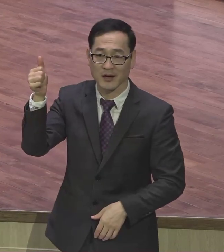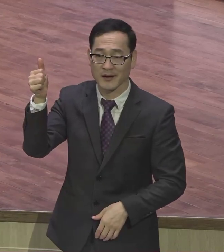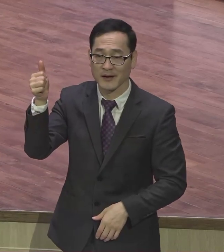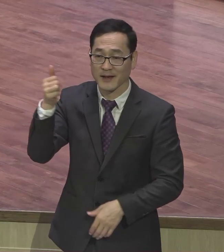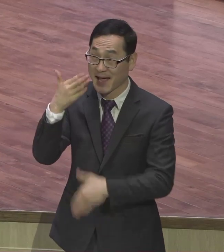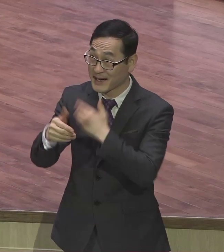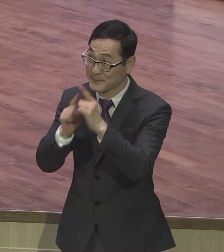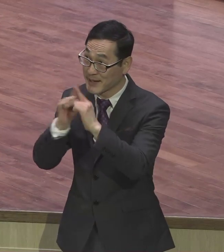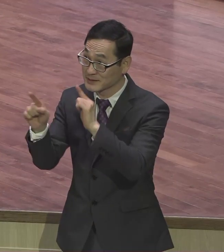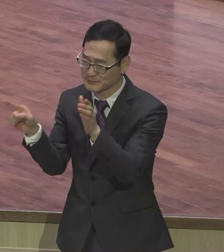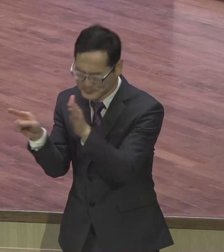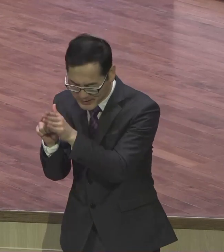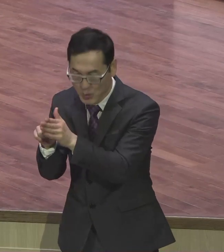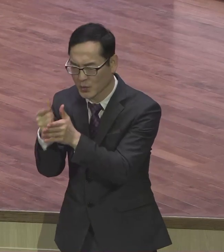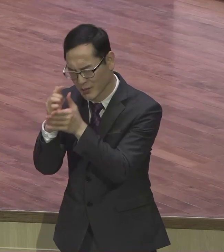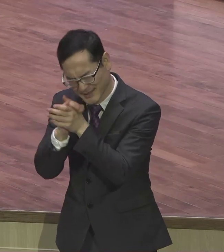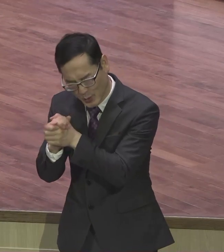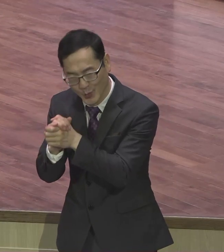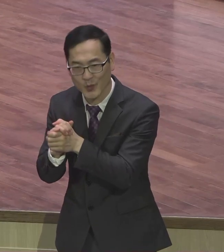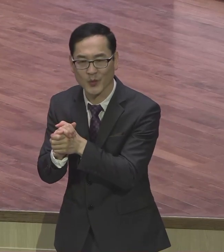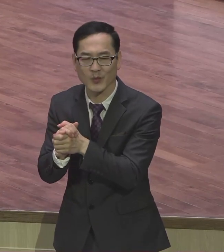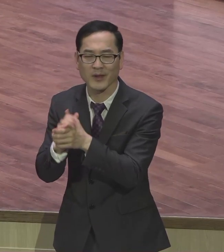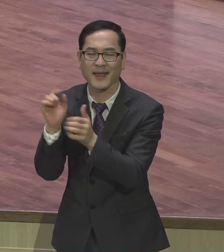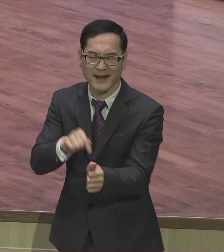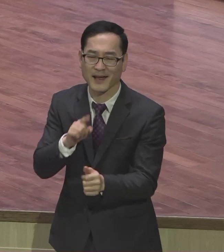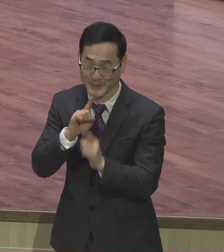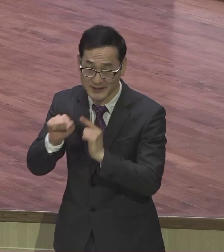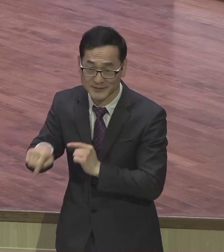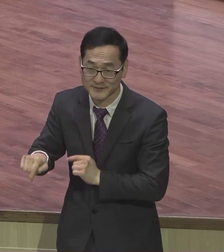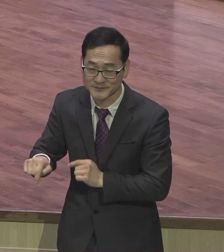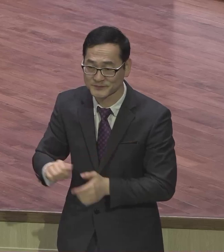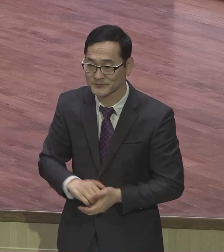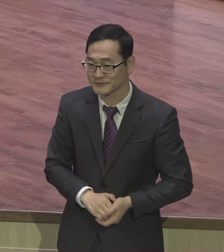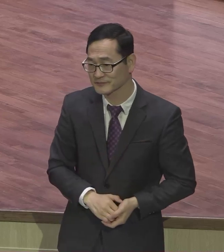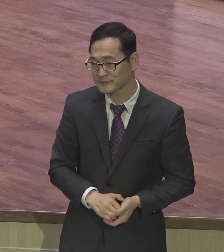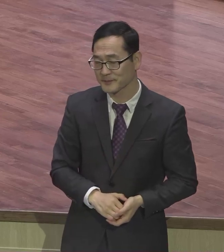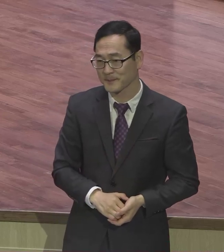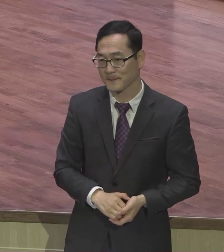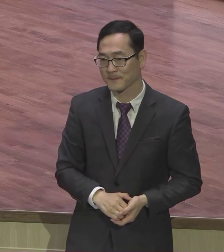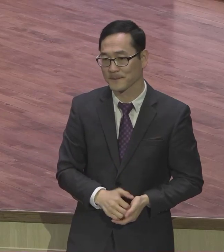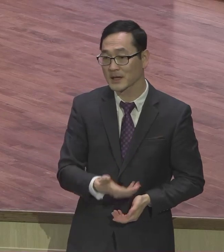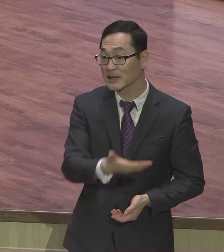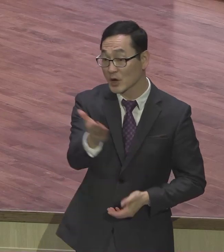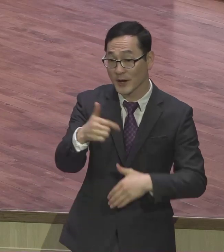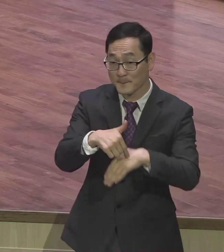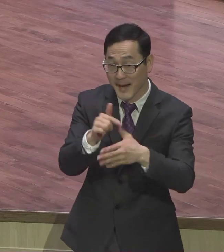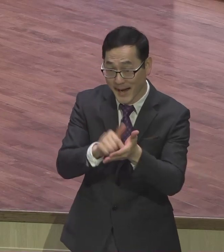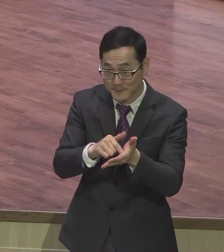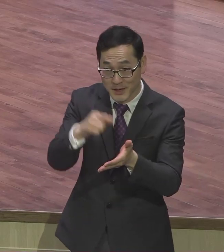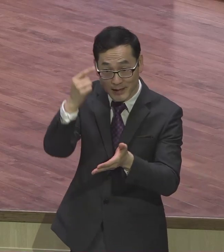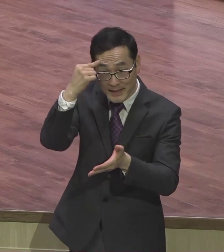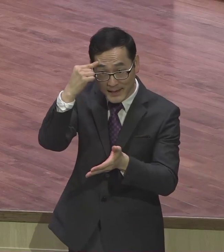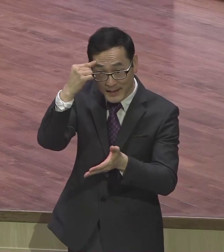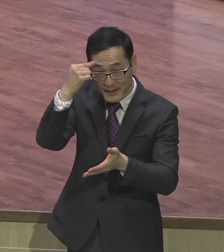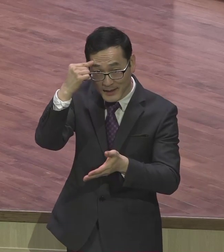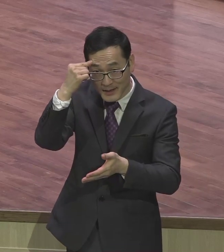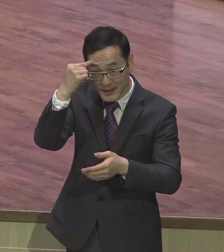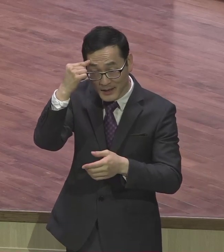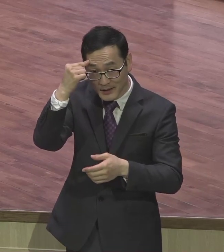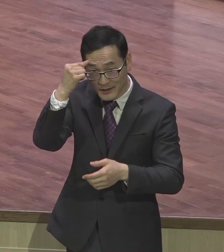그래서 예수 있는 사람은요 너의 마음과 생각이 뭐요 이 평강 예수 그리스도